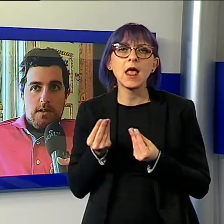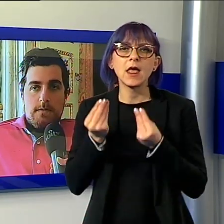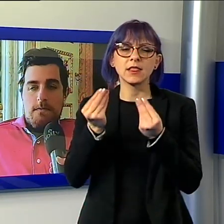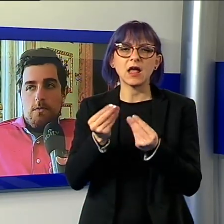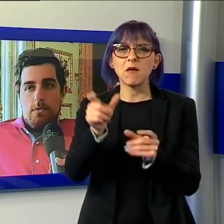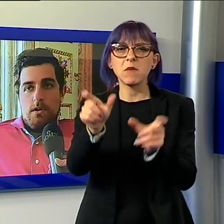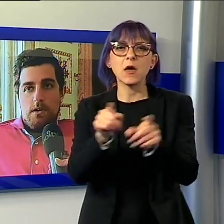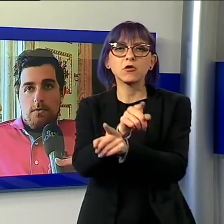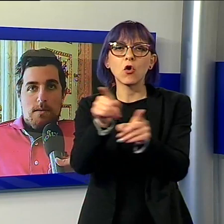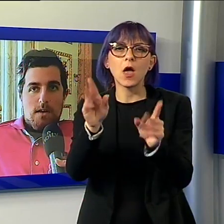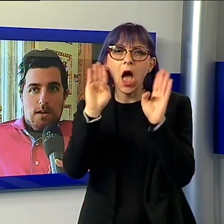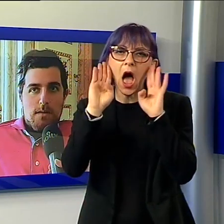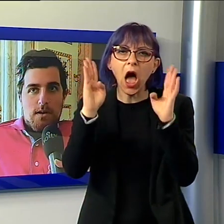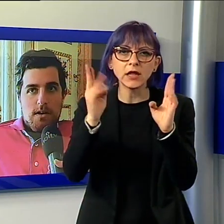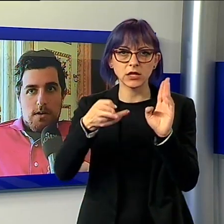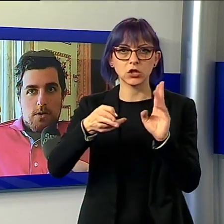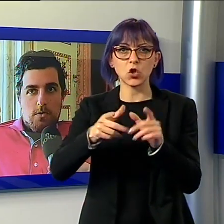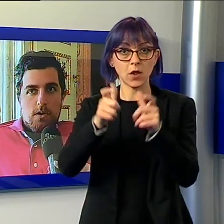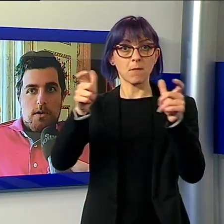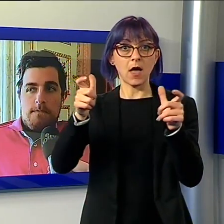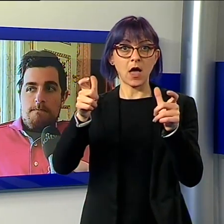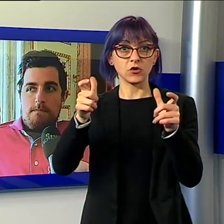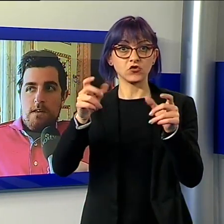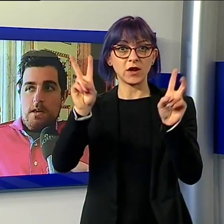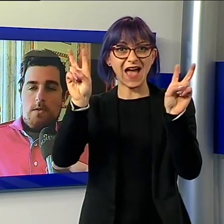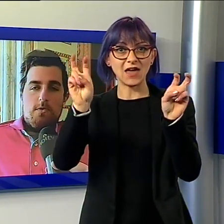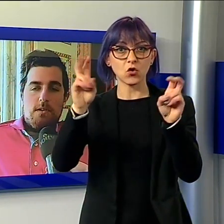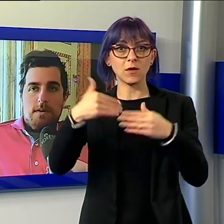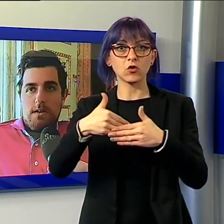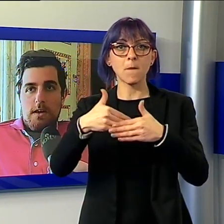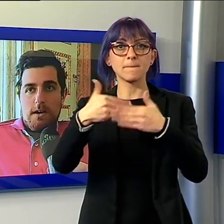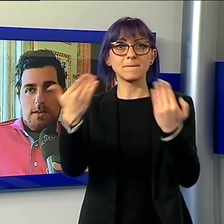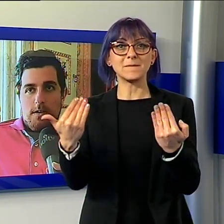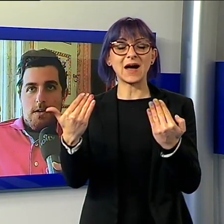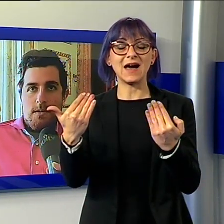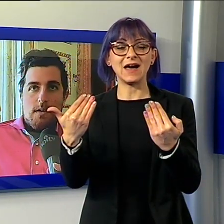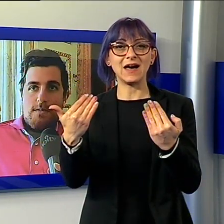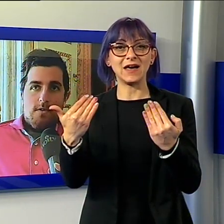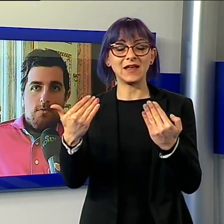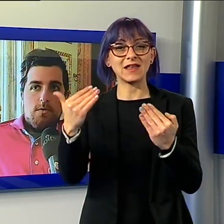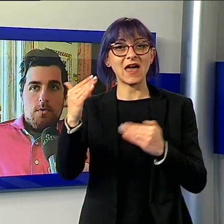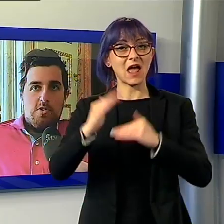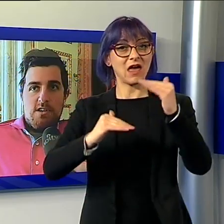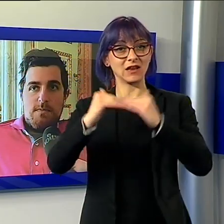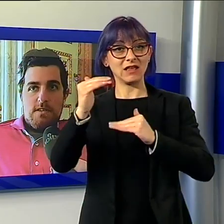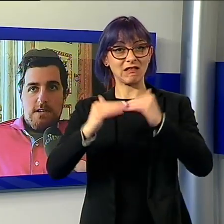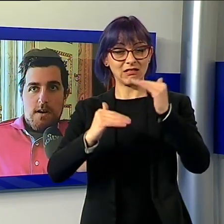sulla tematica delle barriere architettoniche, mettendosi nei panni degli altri attraverso quindi una logica esperienziale